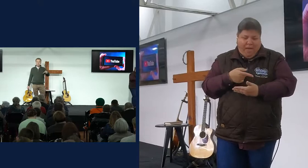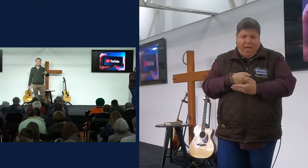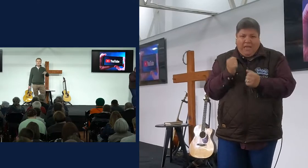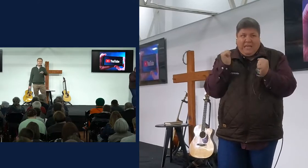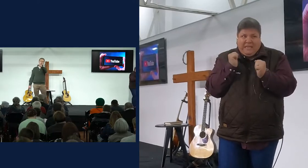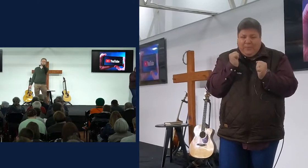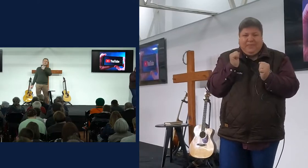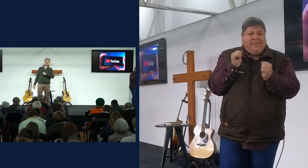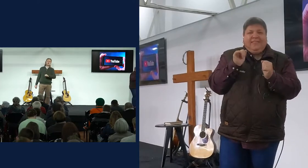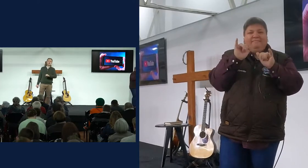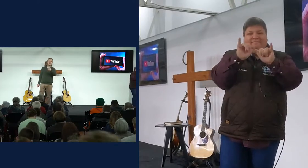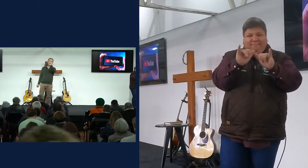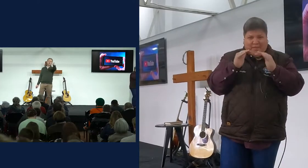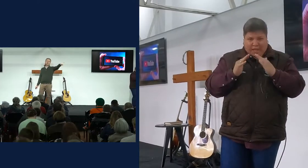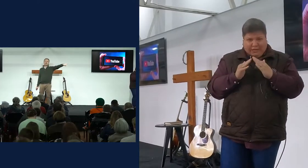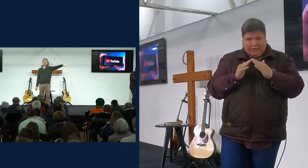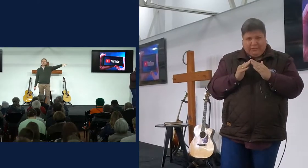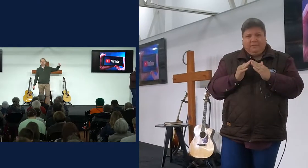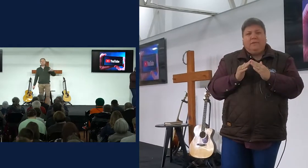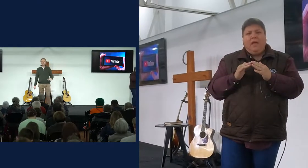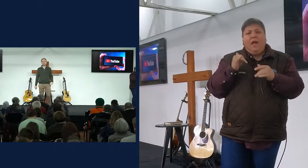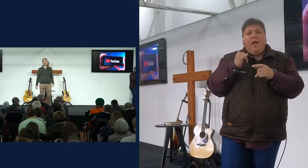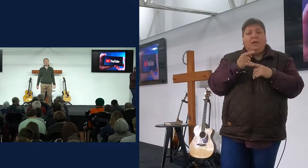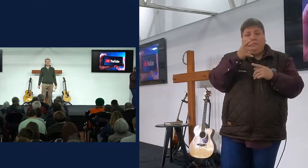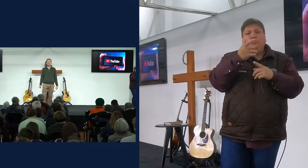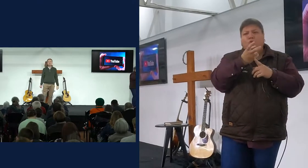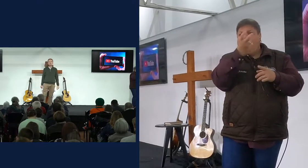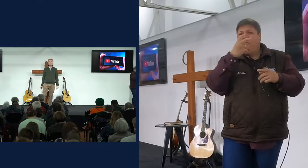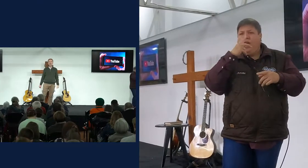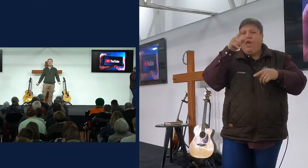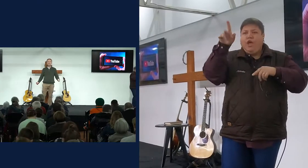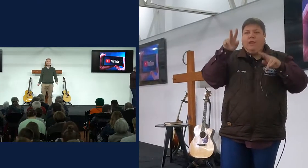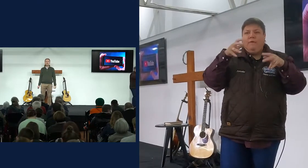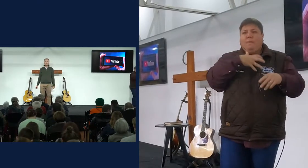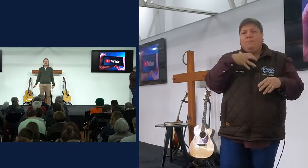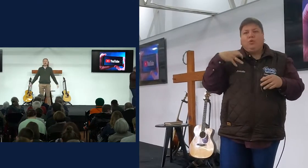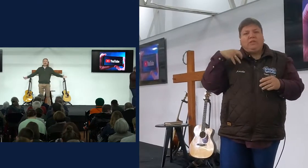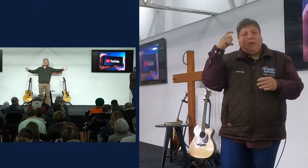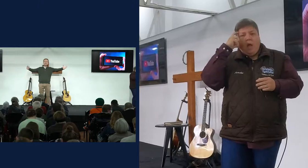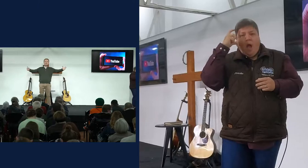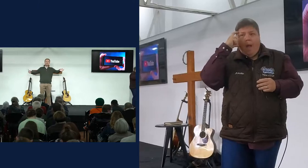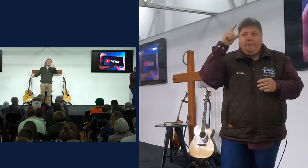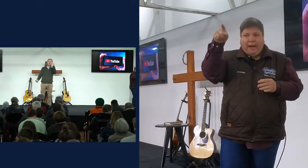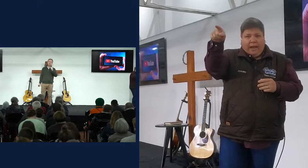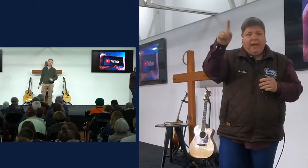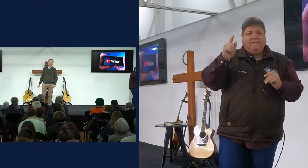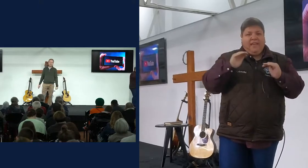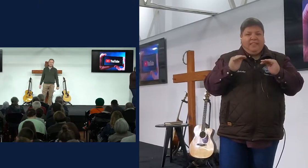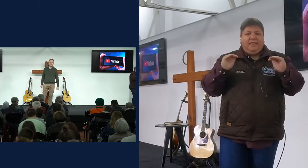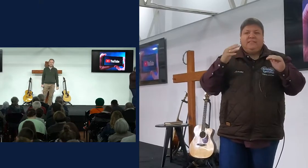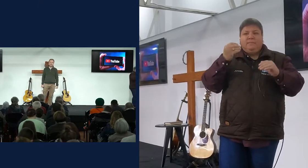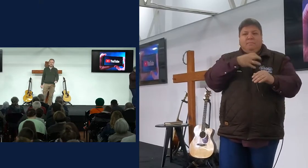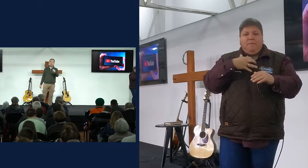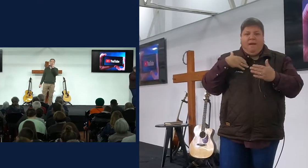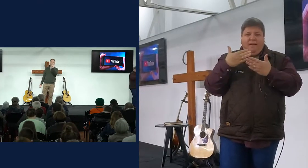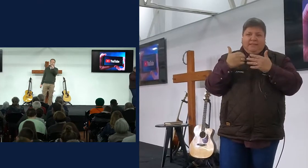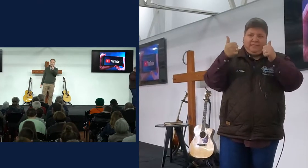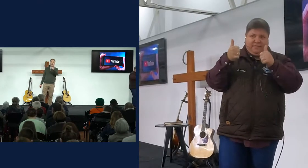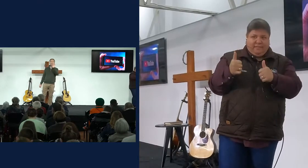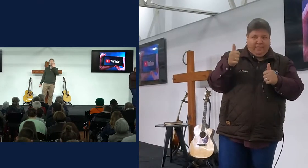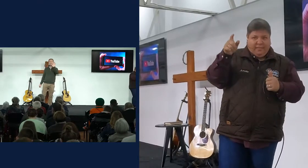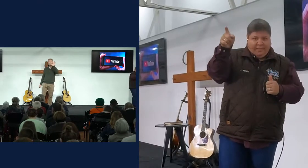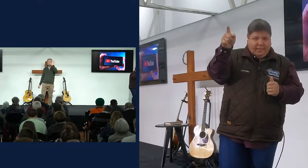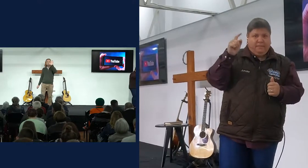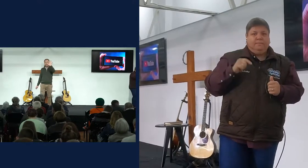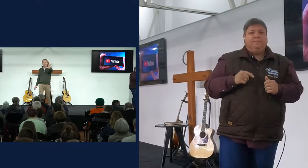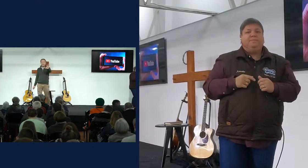makkelijk is om hier te wees, maar ek wil vir jou vraag, oorweeg om ons nieuwe moederskamer te kom proberen, uit te proberen, ons wil graag horen wat denk jy daarvan, maar baie